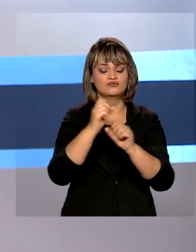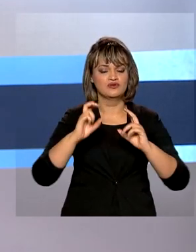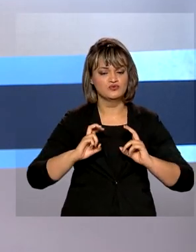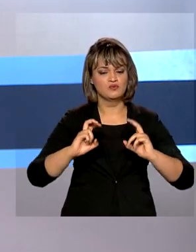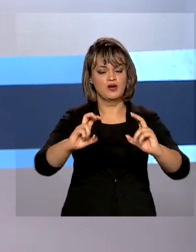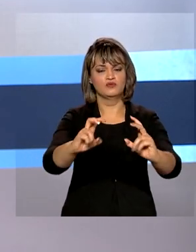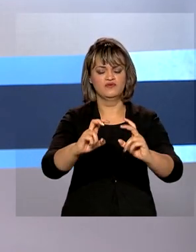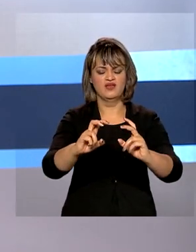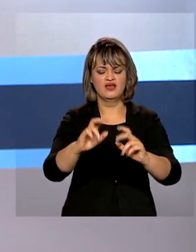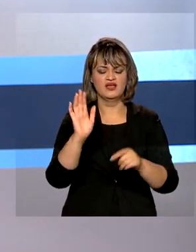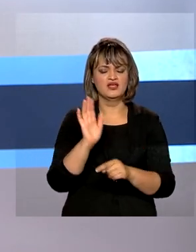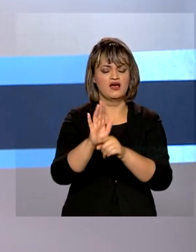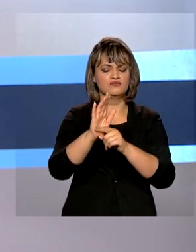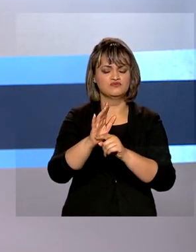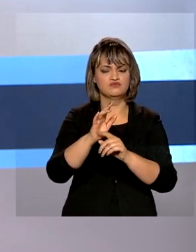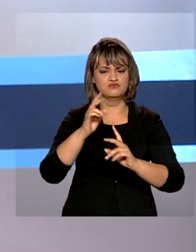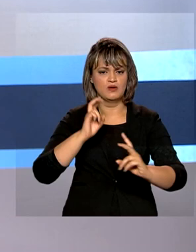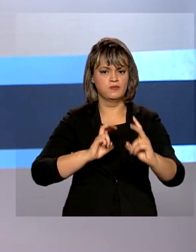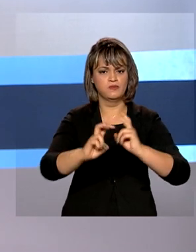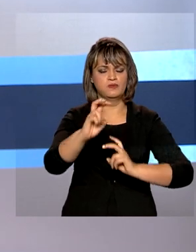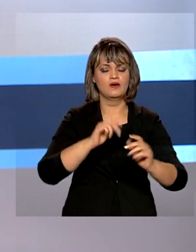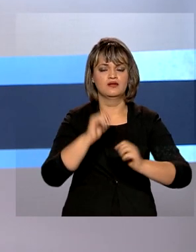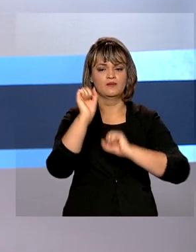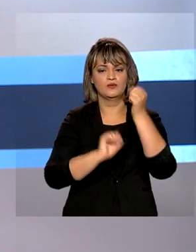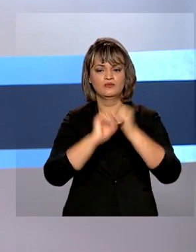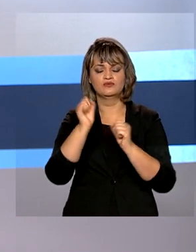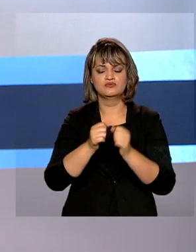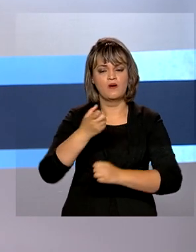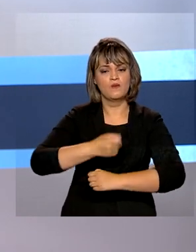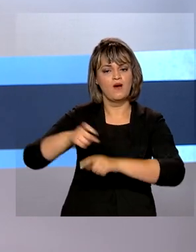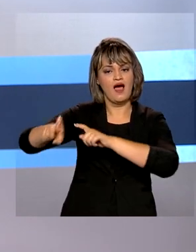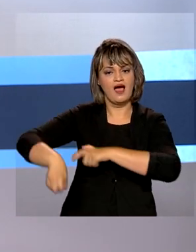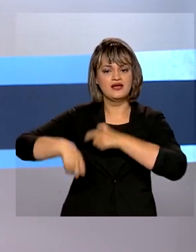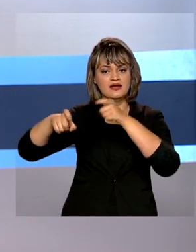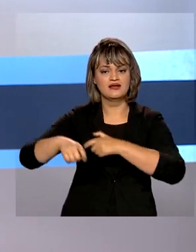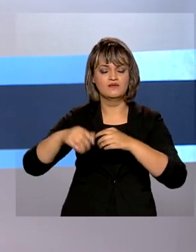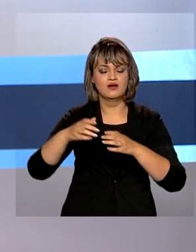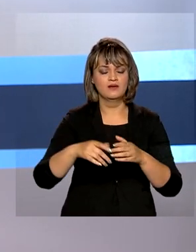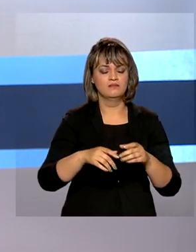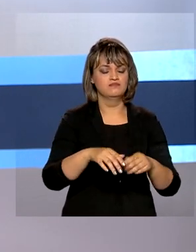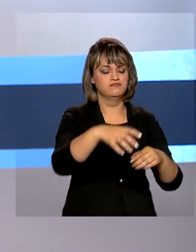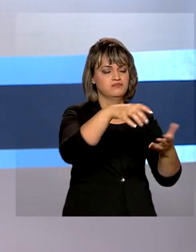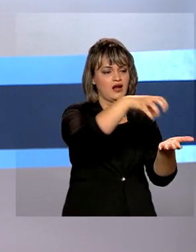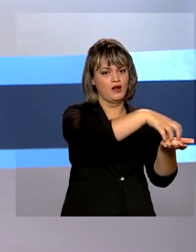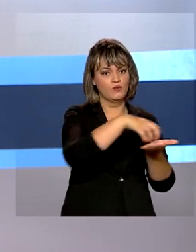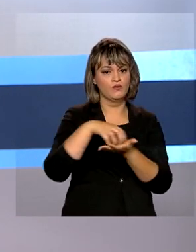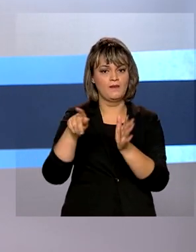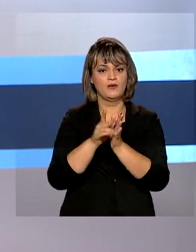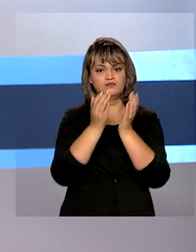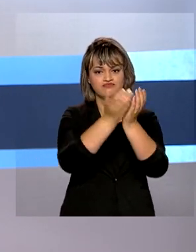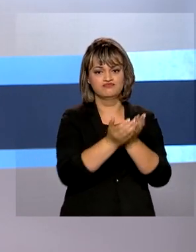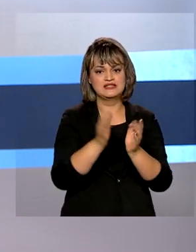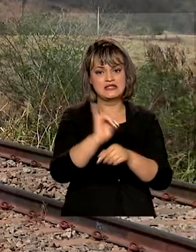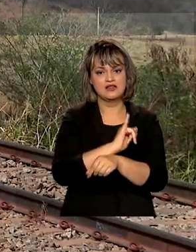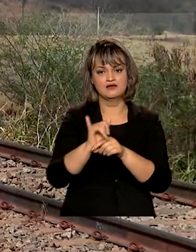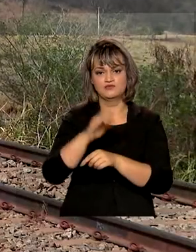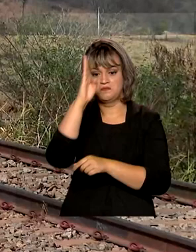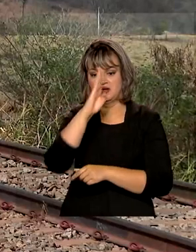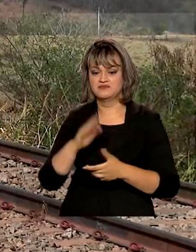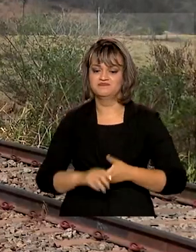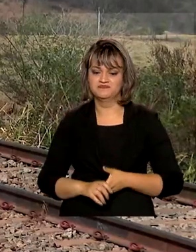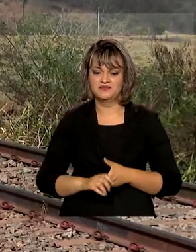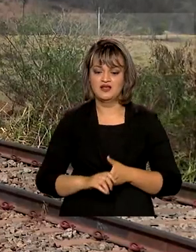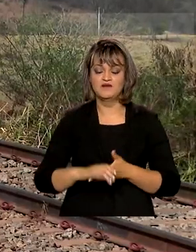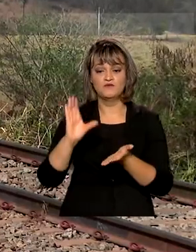que será responsável pelo escoamento da produção agrícola da região para portos estratégicos do país. Serão